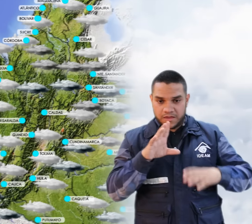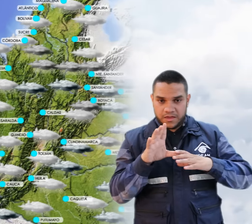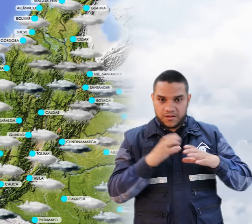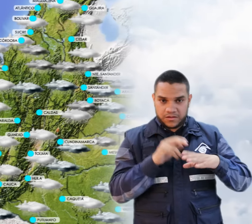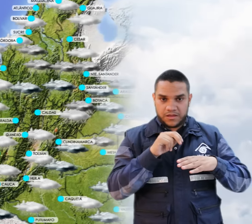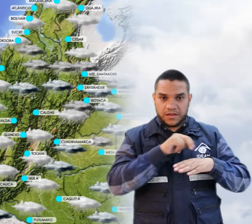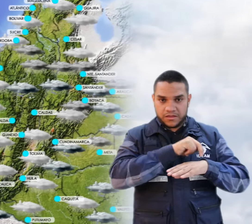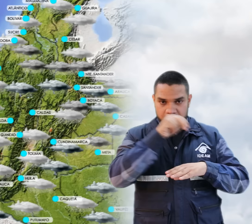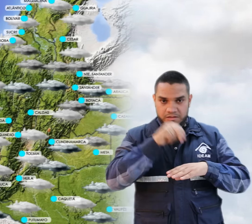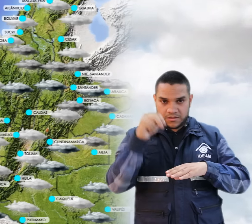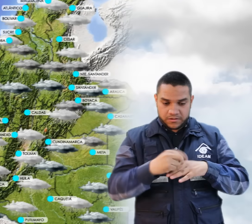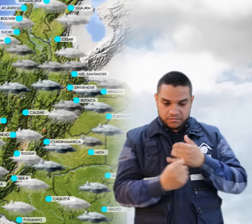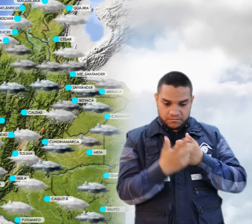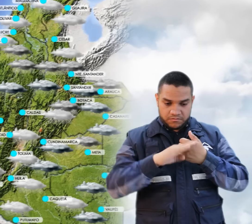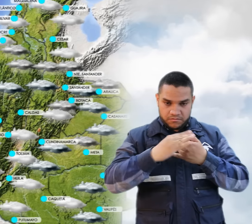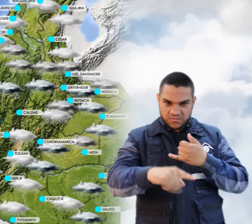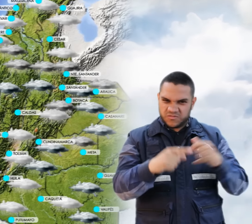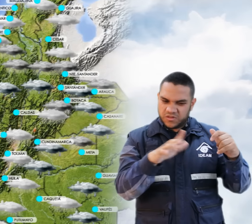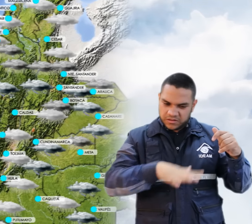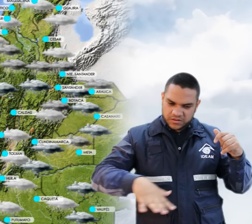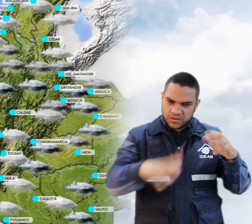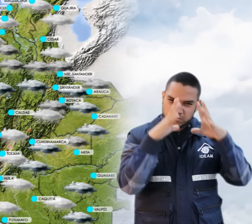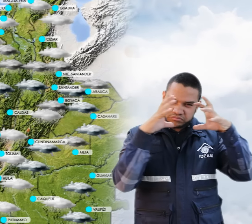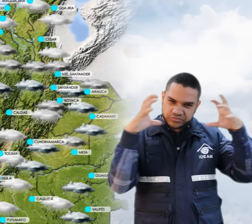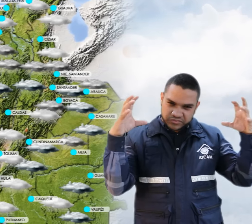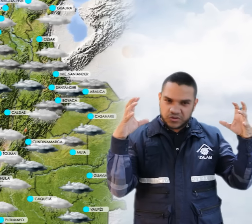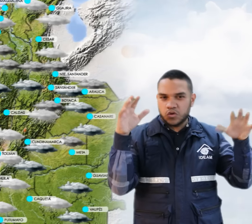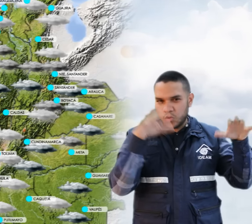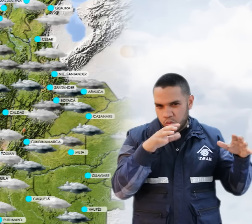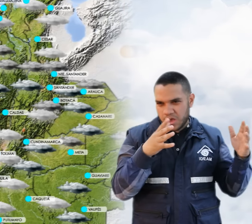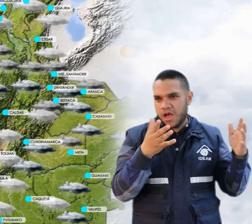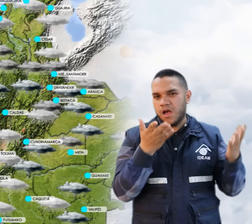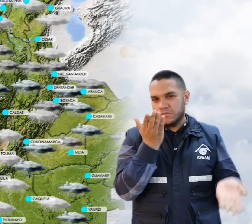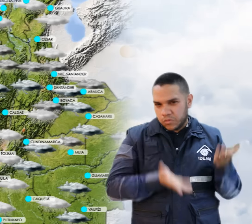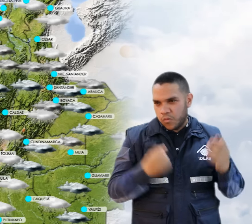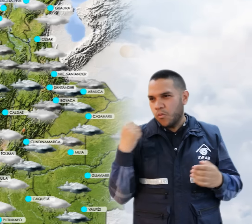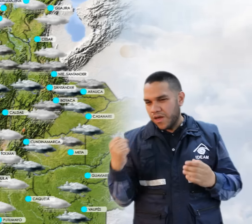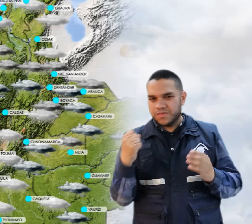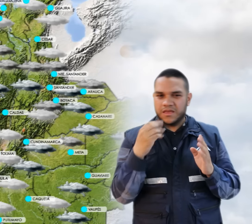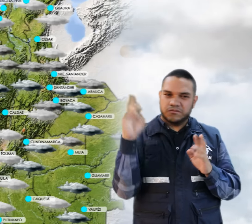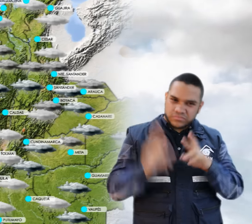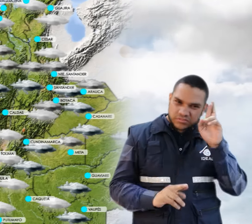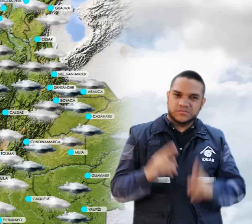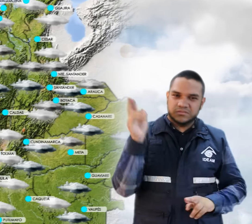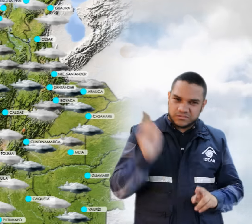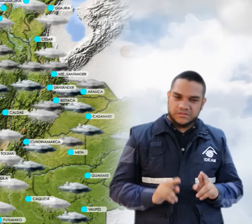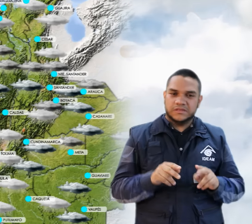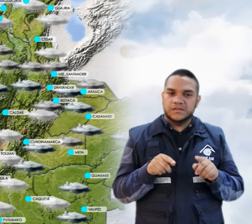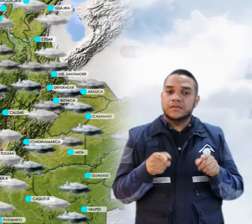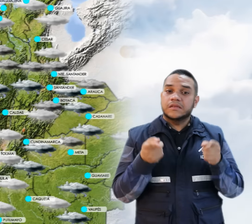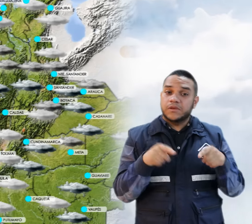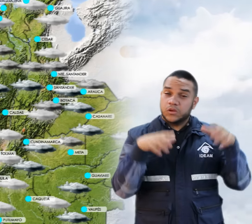gran parte de la región andina tendremos cielo nublado con lluvias de variedad intensidad e inclusive con tormentas eléctricas. Se esperan